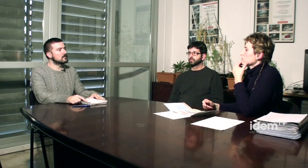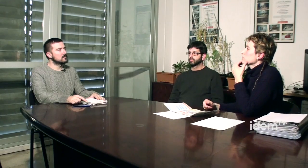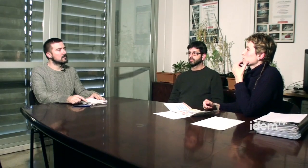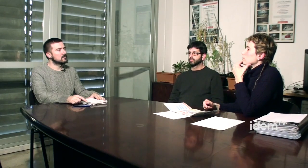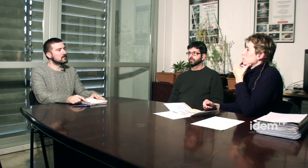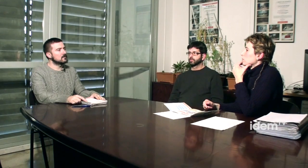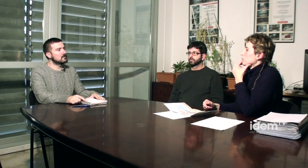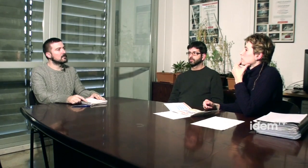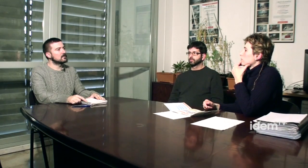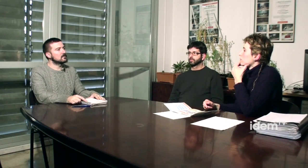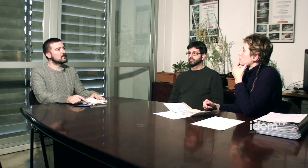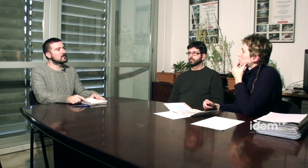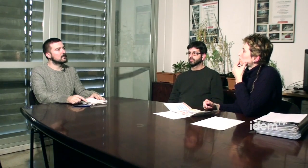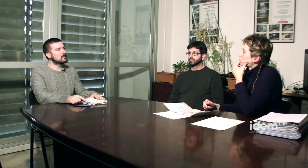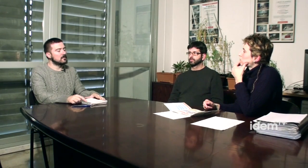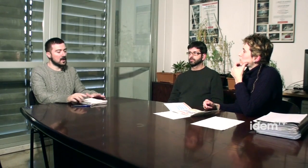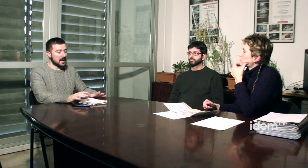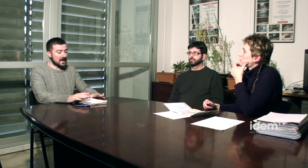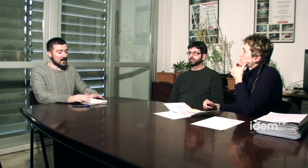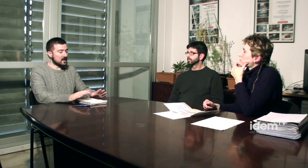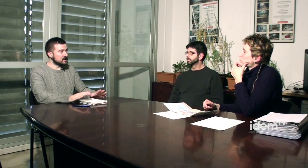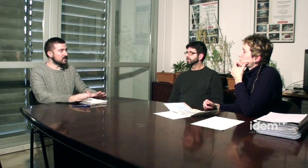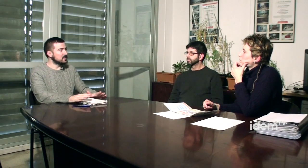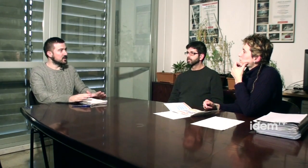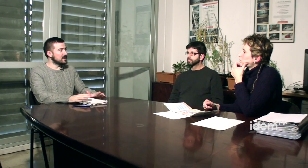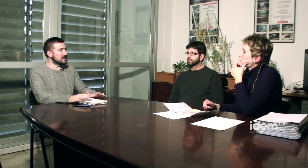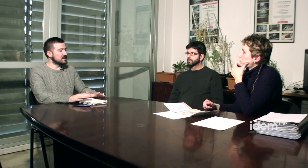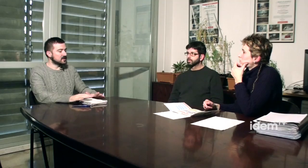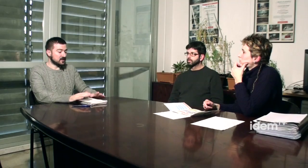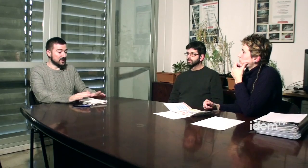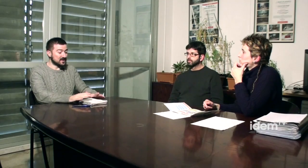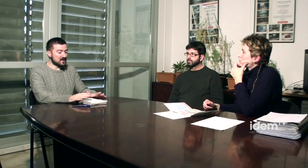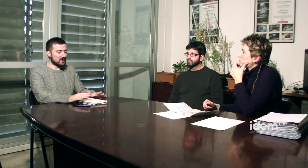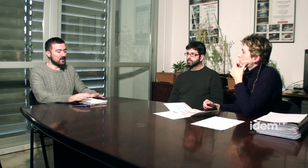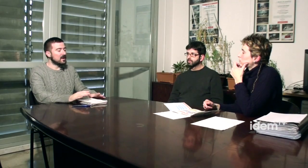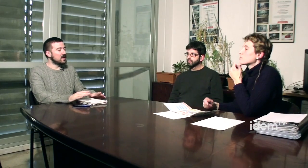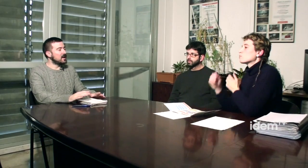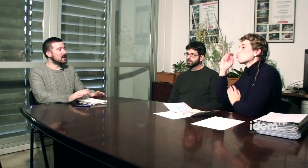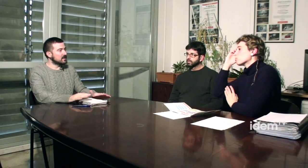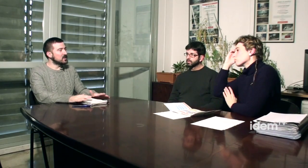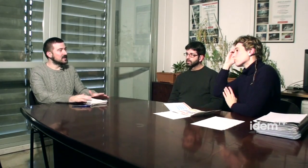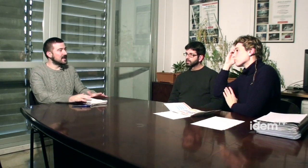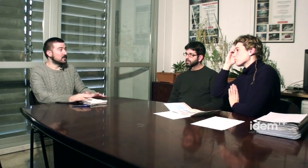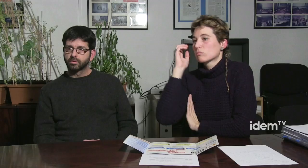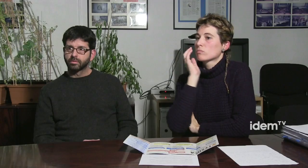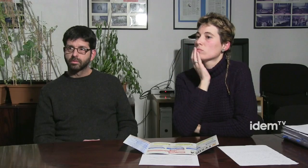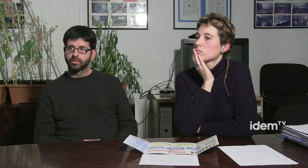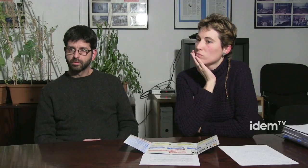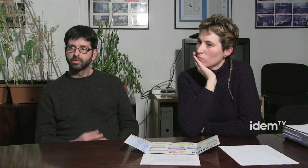amb el món dels oïdors si no m'ho entès si no m entès mal perdó el Ramon ha estat o està en el grup de